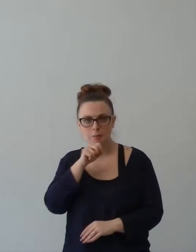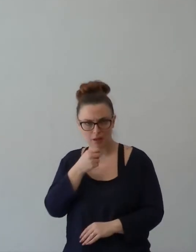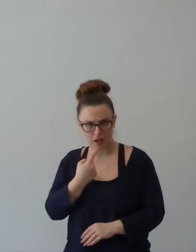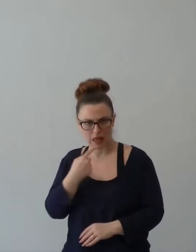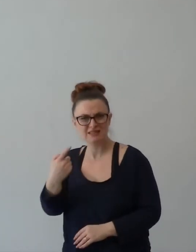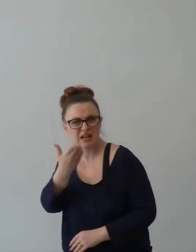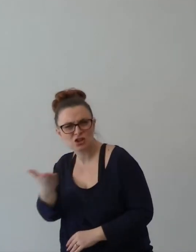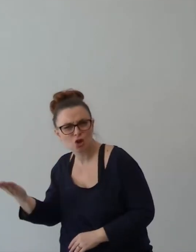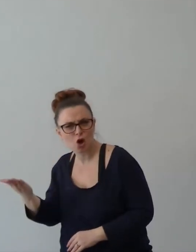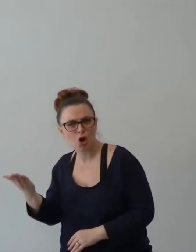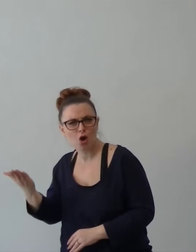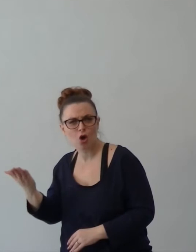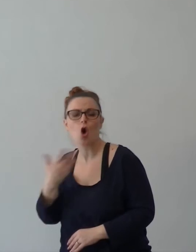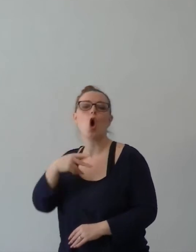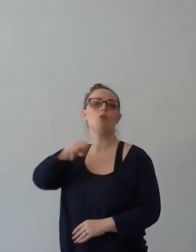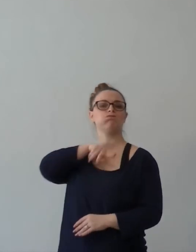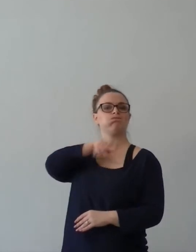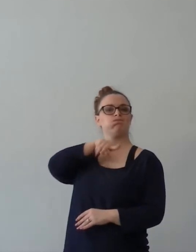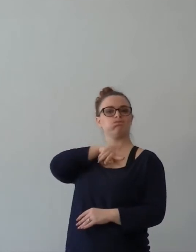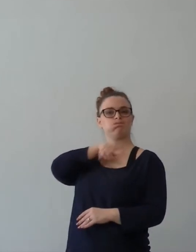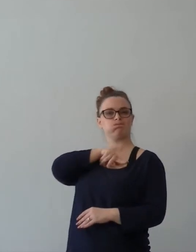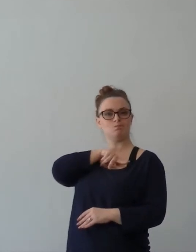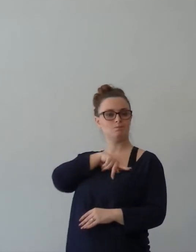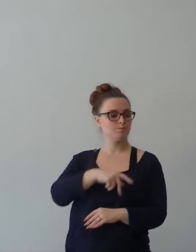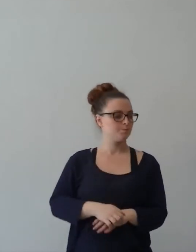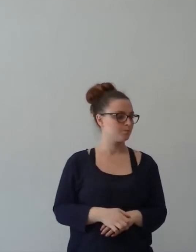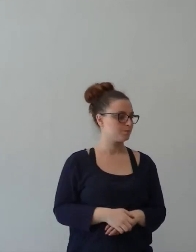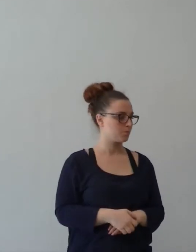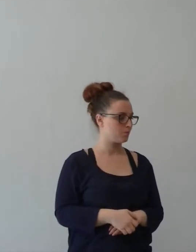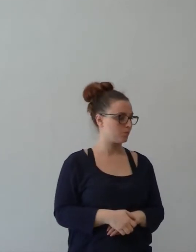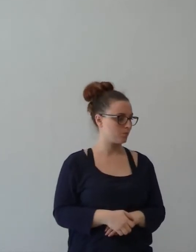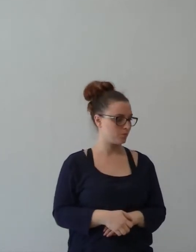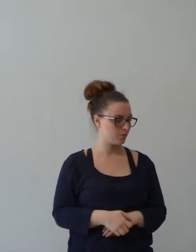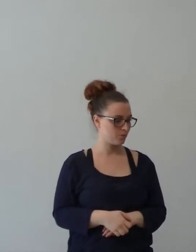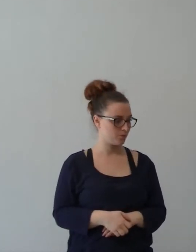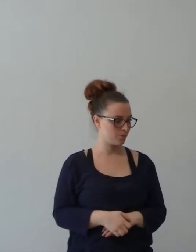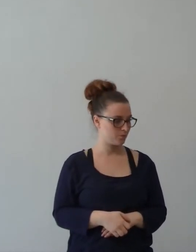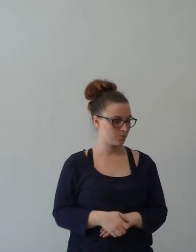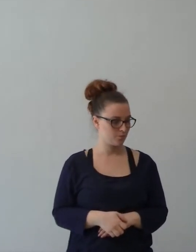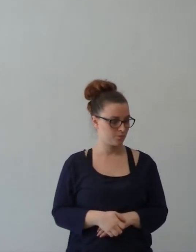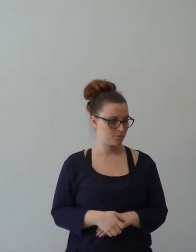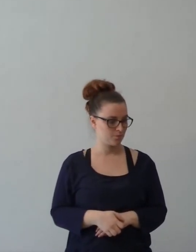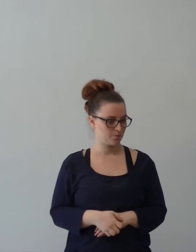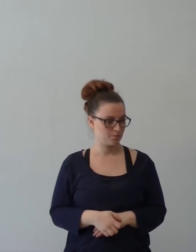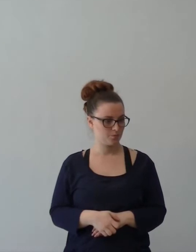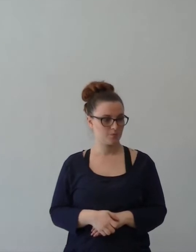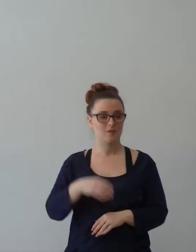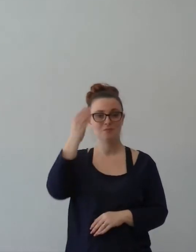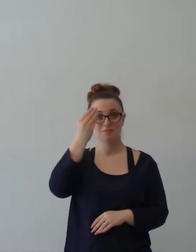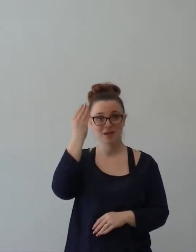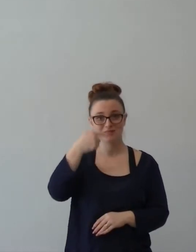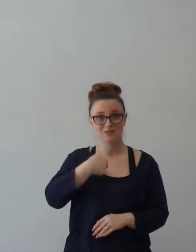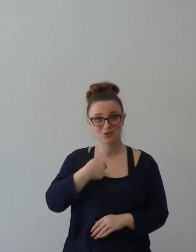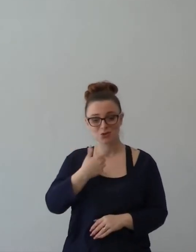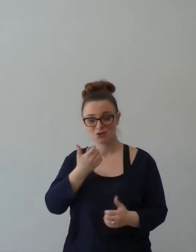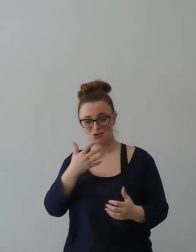O te li tieni per te? O pensi che sia una cosa soprattutto? O pensi che tanto tu e lo Spirito Santo potete farci da solo?